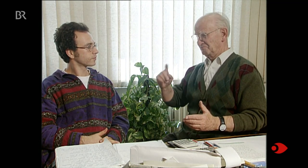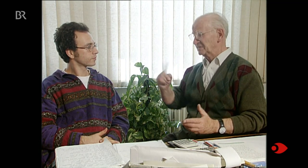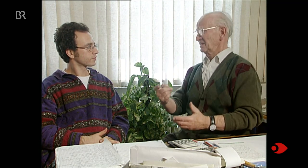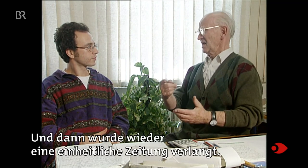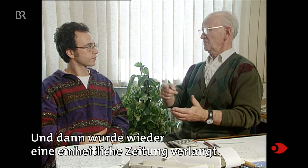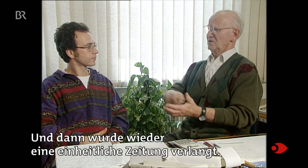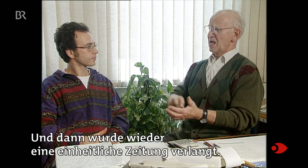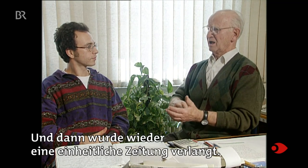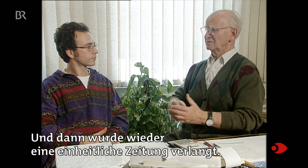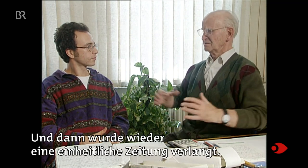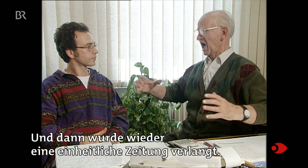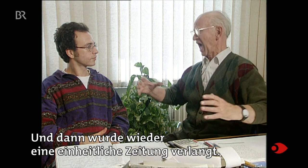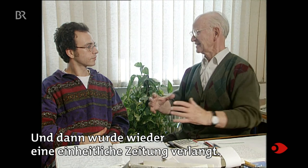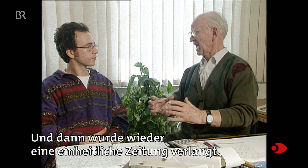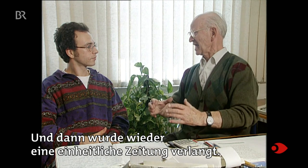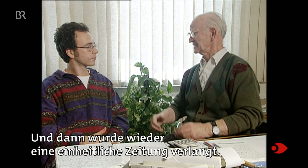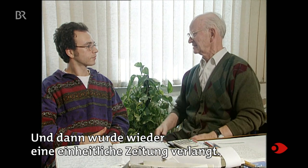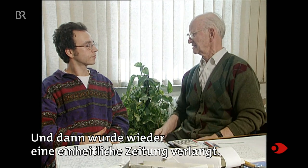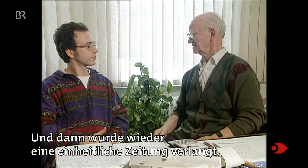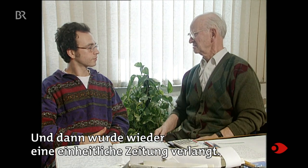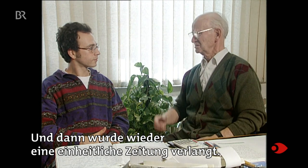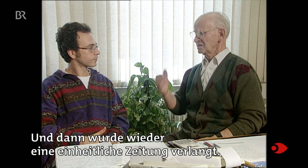Und dann wurde wieder eine einheitliche Zeitung verlangt.